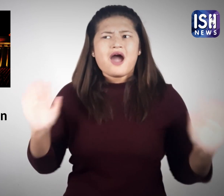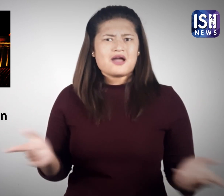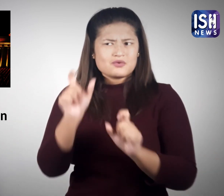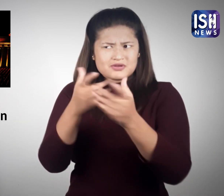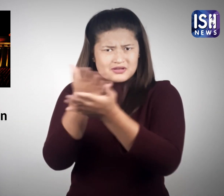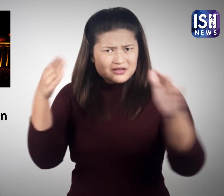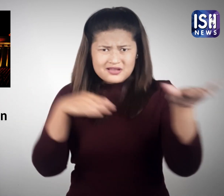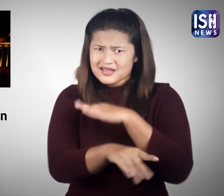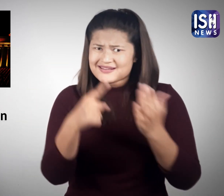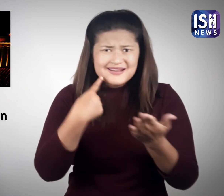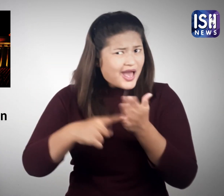है।